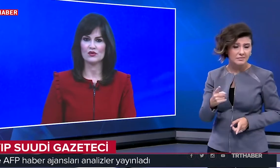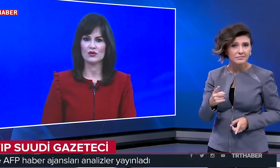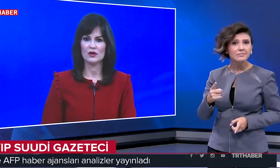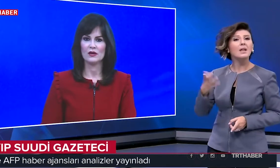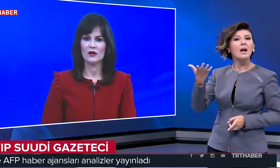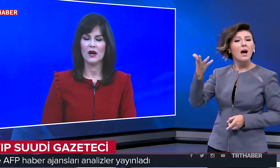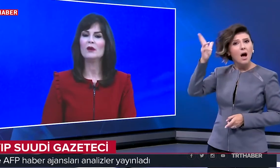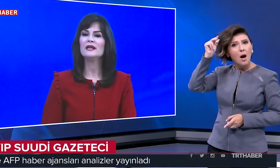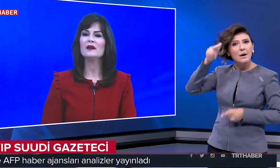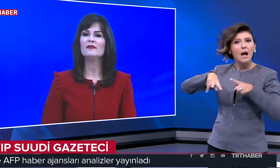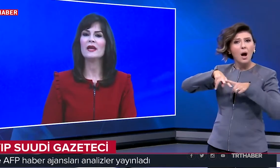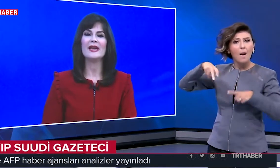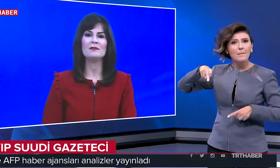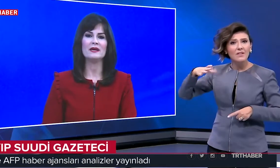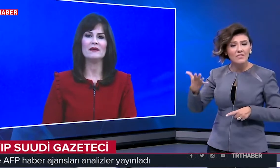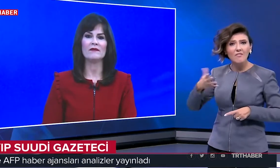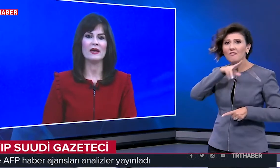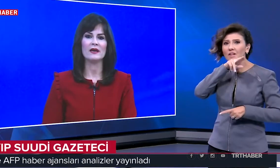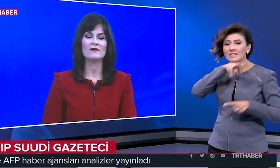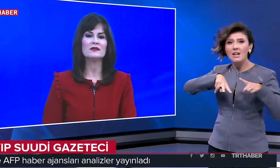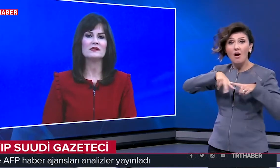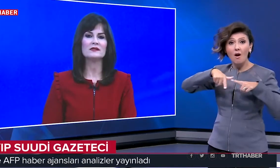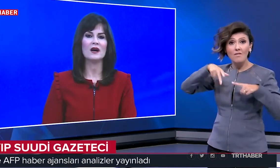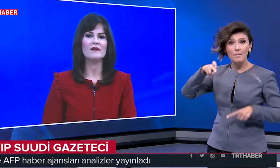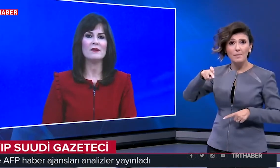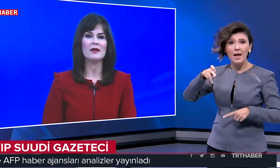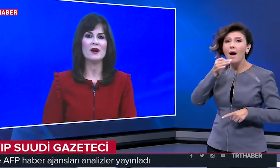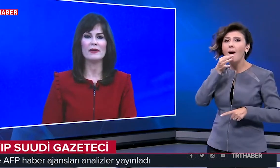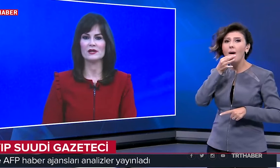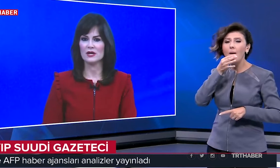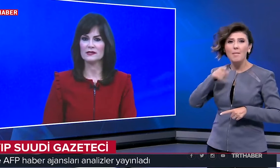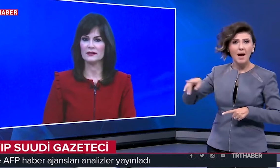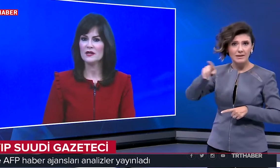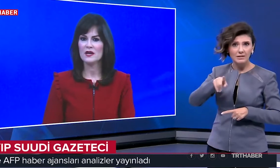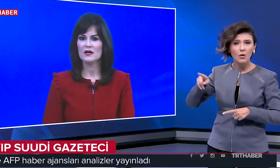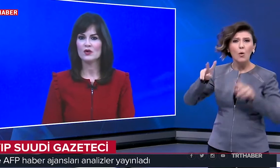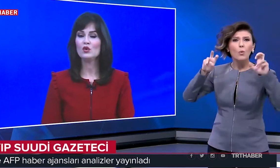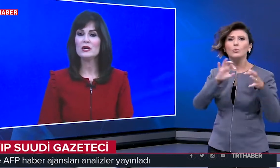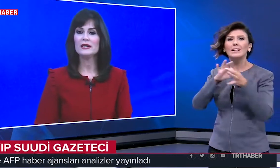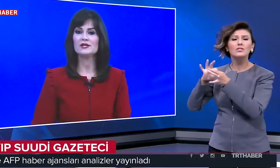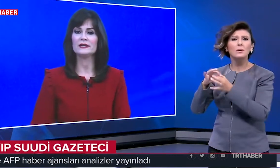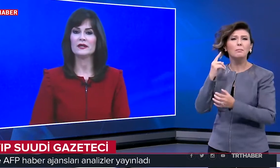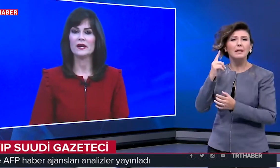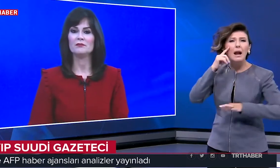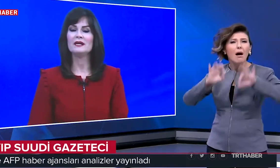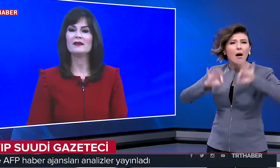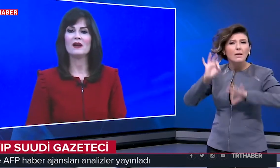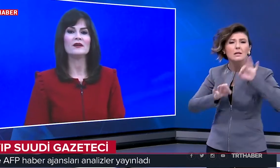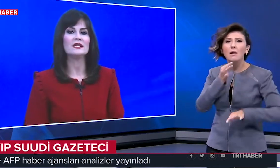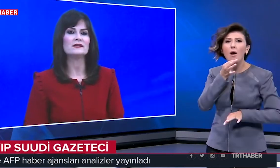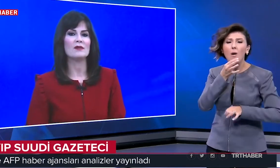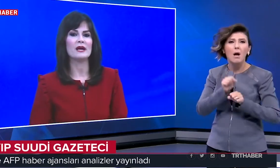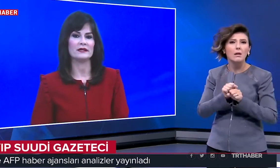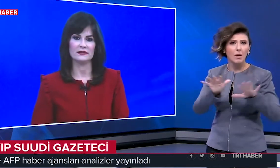Amerikan AP ve Fransız AFP haber ajansları konuya ilişkin birer